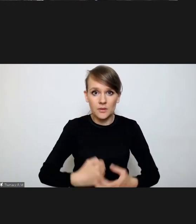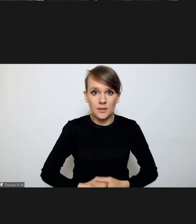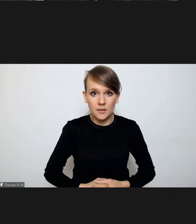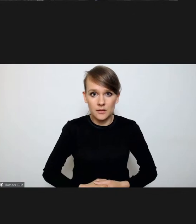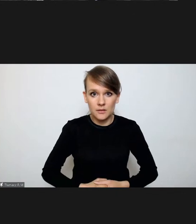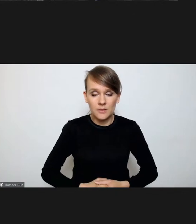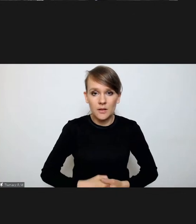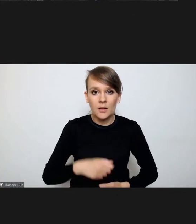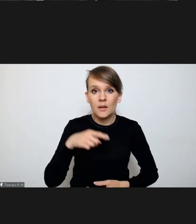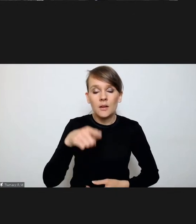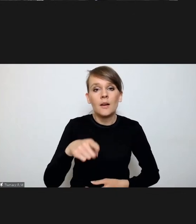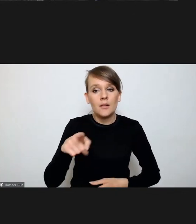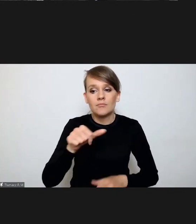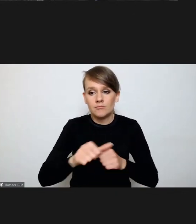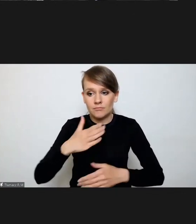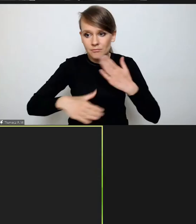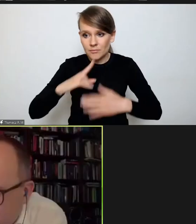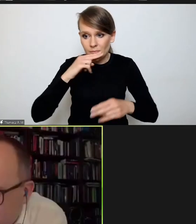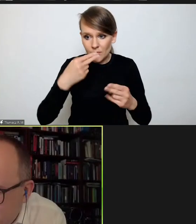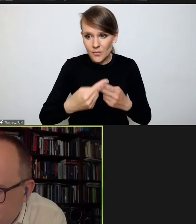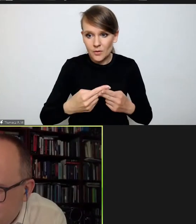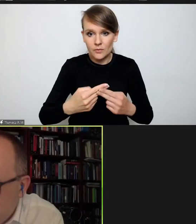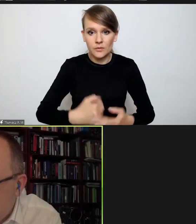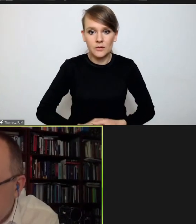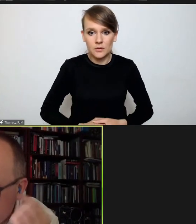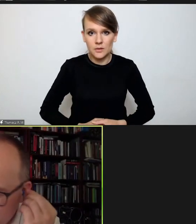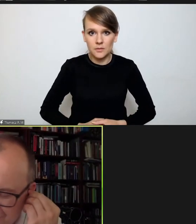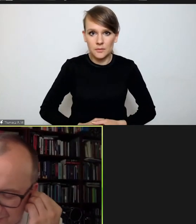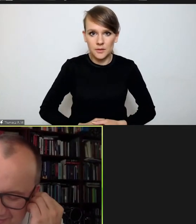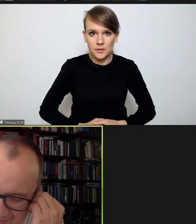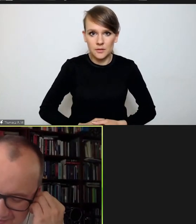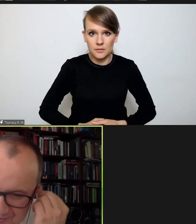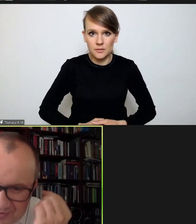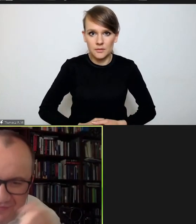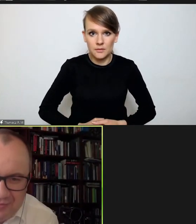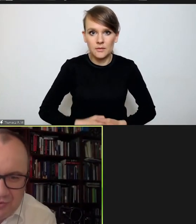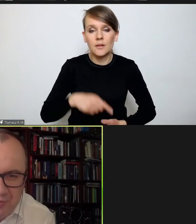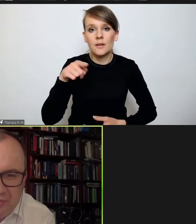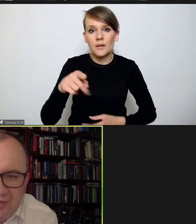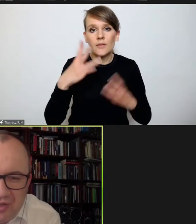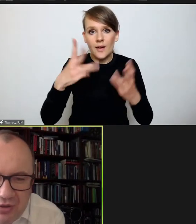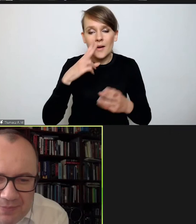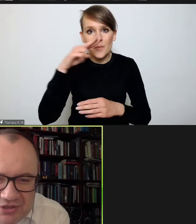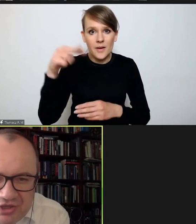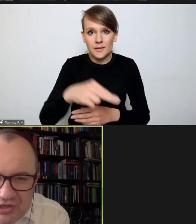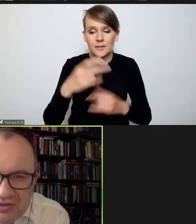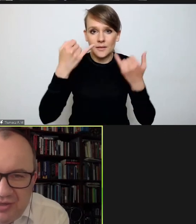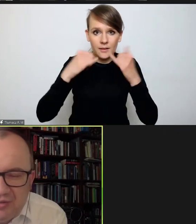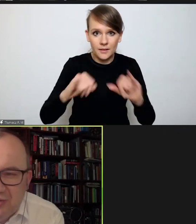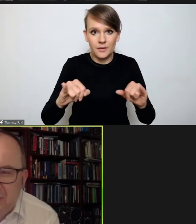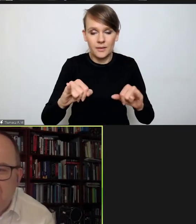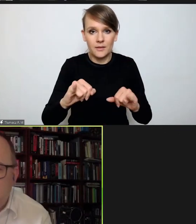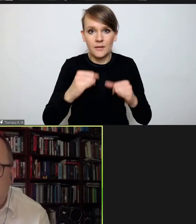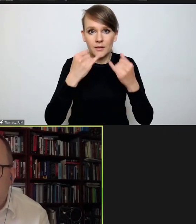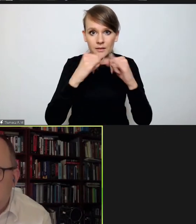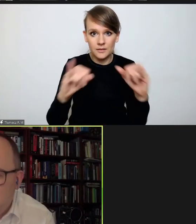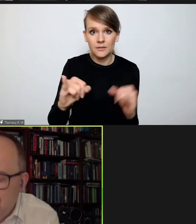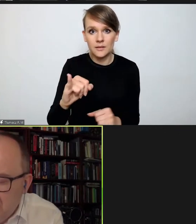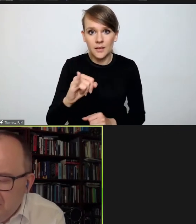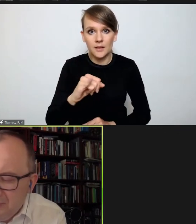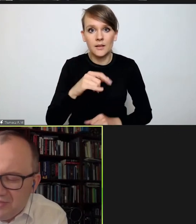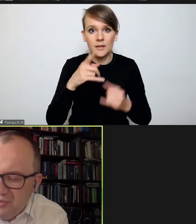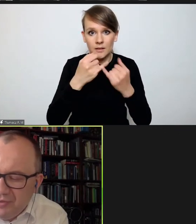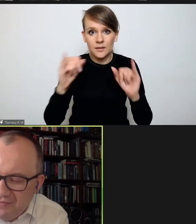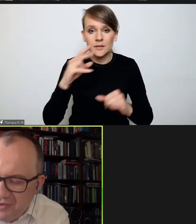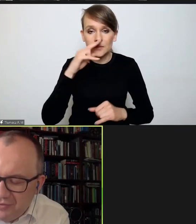odpowiedziami i o to chodziło, żebyśmy zyskali taką perspektywę zupełnie innego patrzenia na te problemy, które